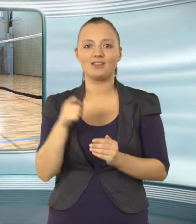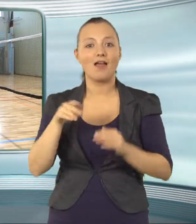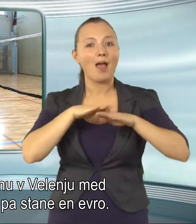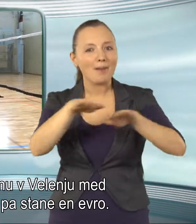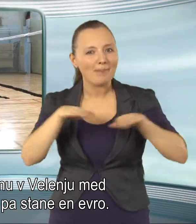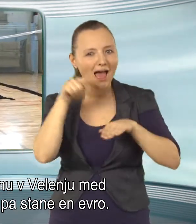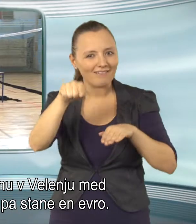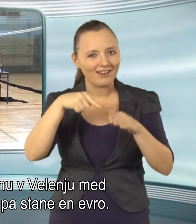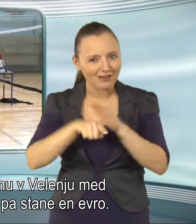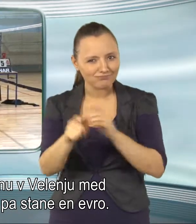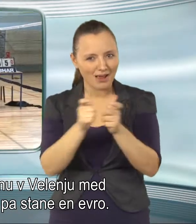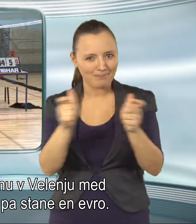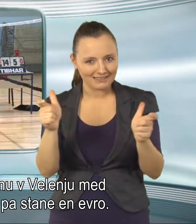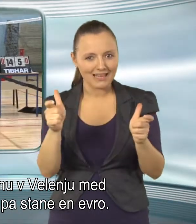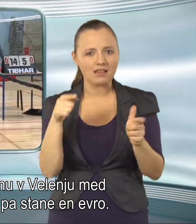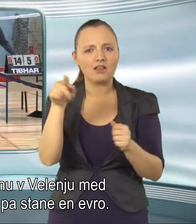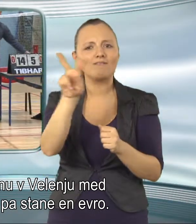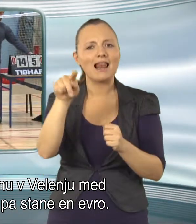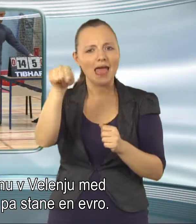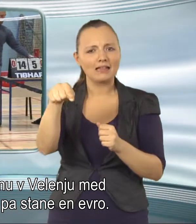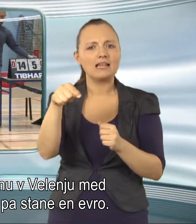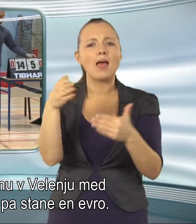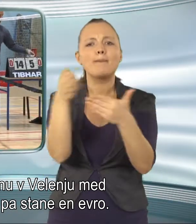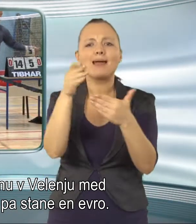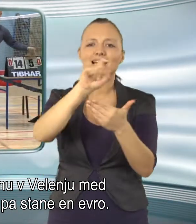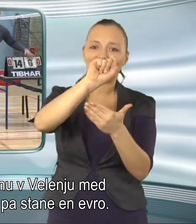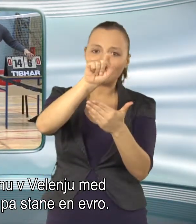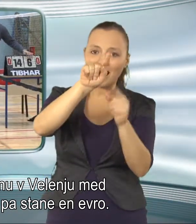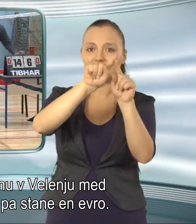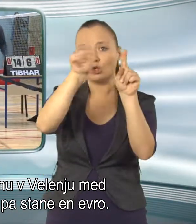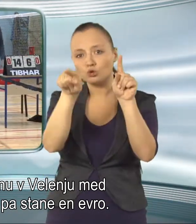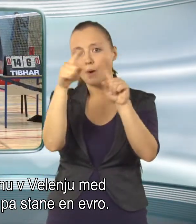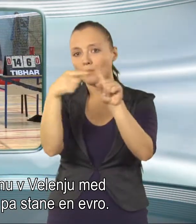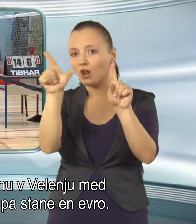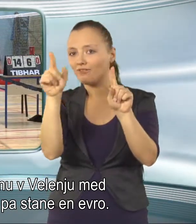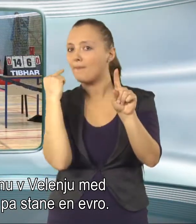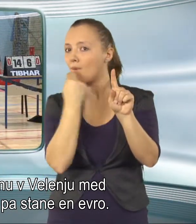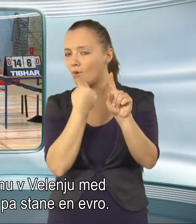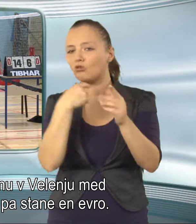Plavanje v bozenu v velenju od 12. do 13.30. ure pa stane 1 evro.